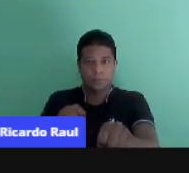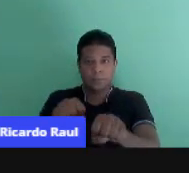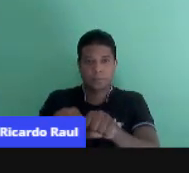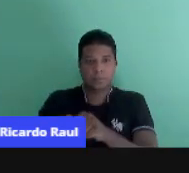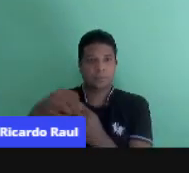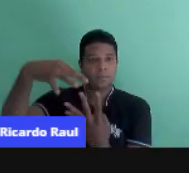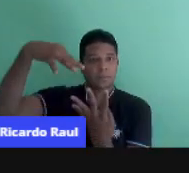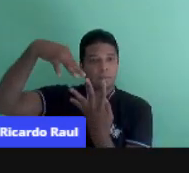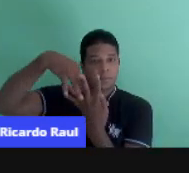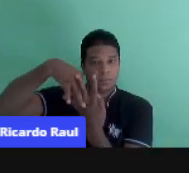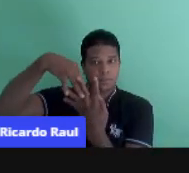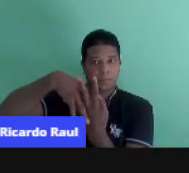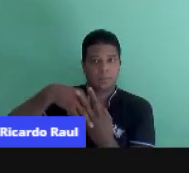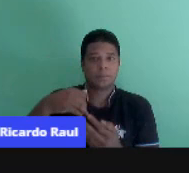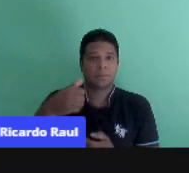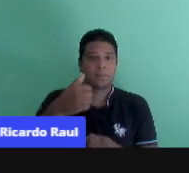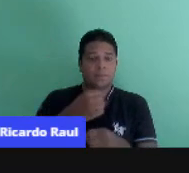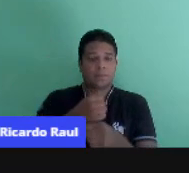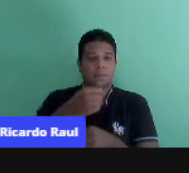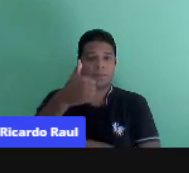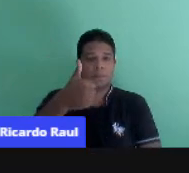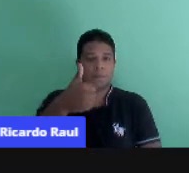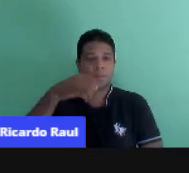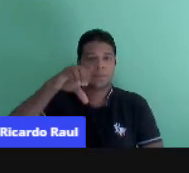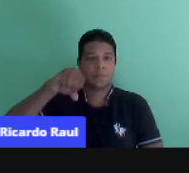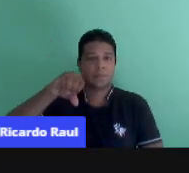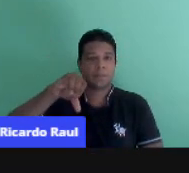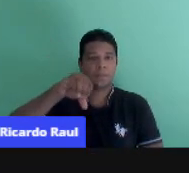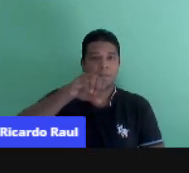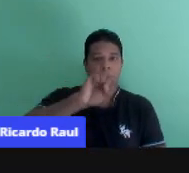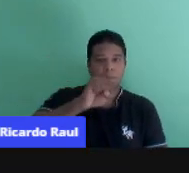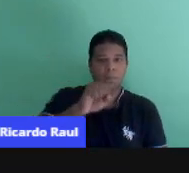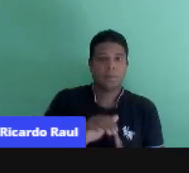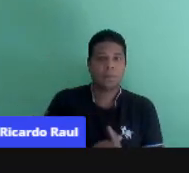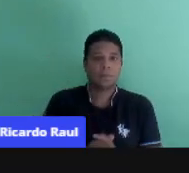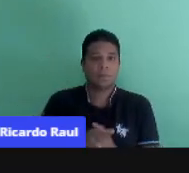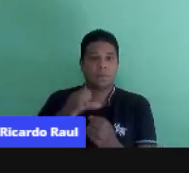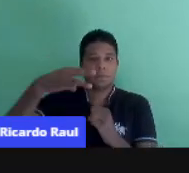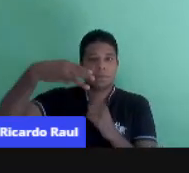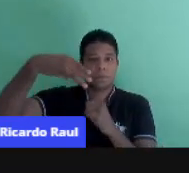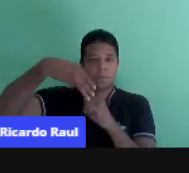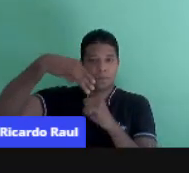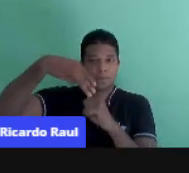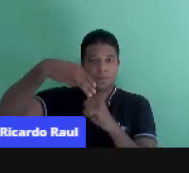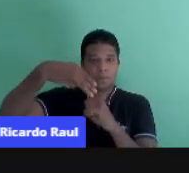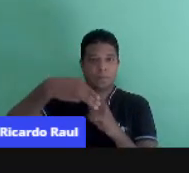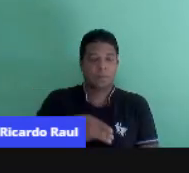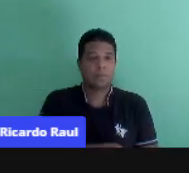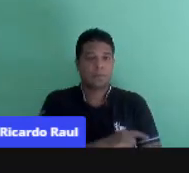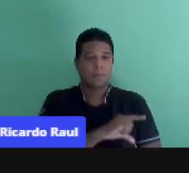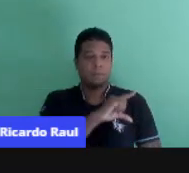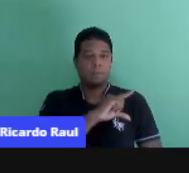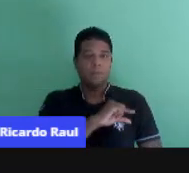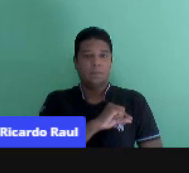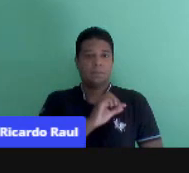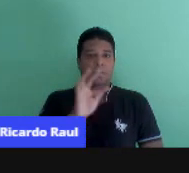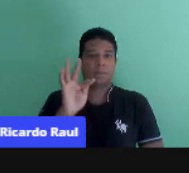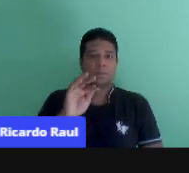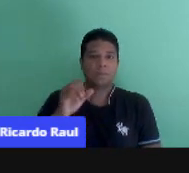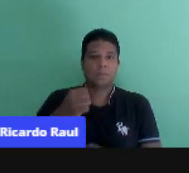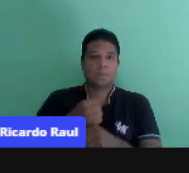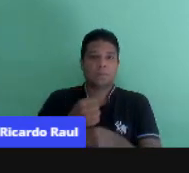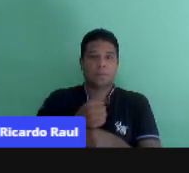Grosso do Sul, em 1998, mestrado em educação pela Universidade Católica Dom Bosco, em 2005,